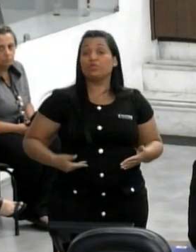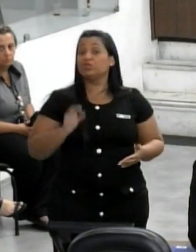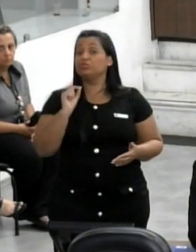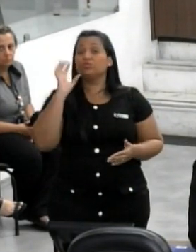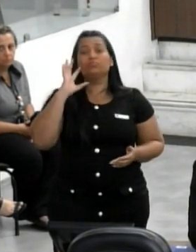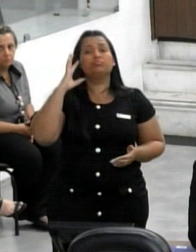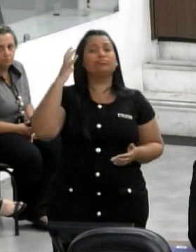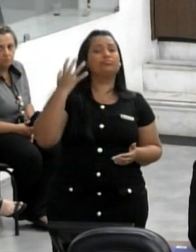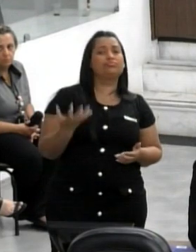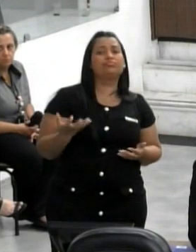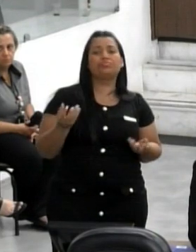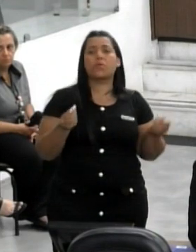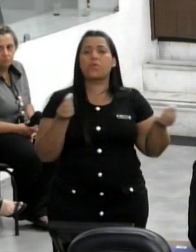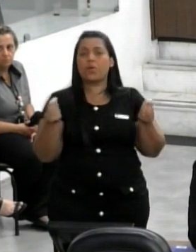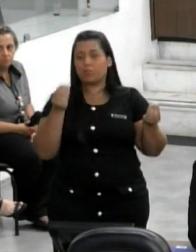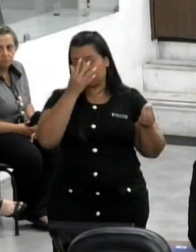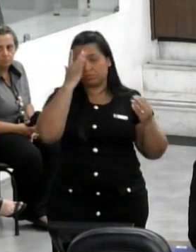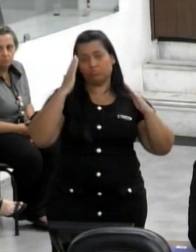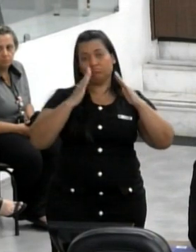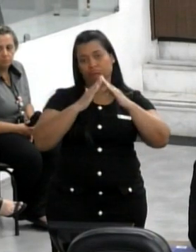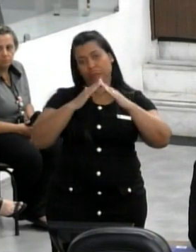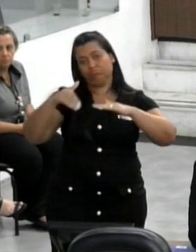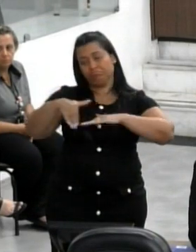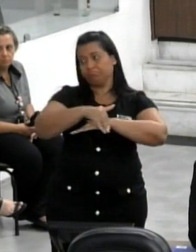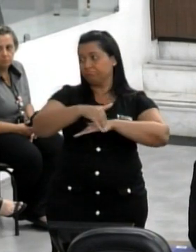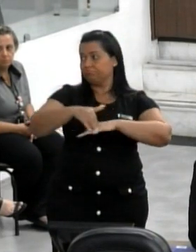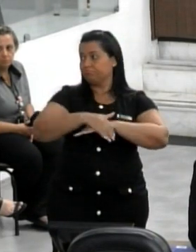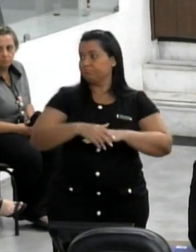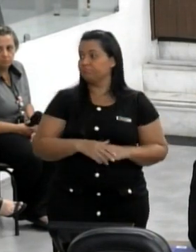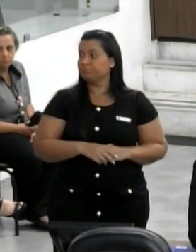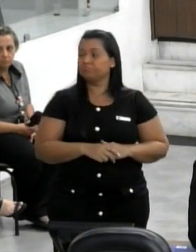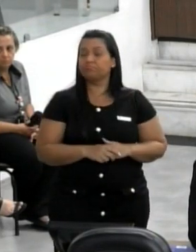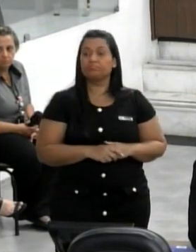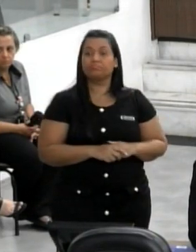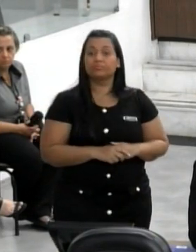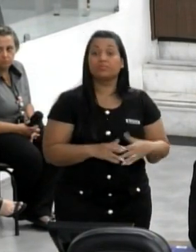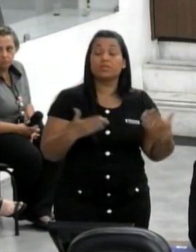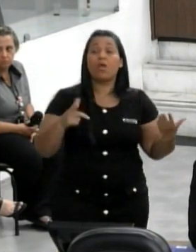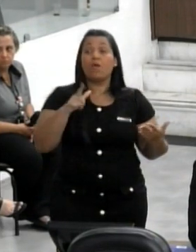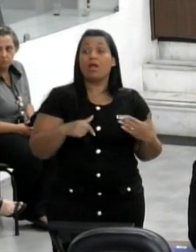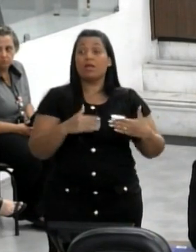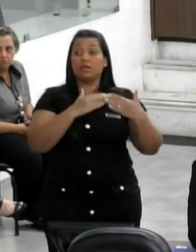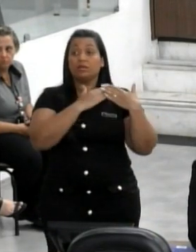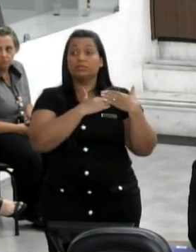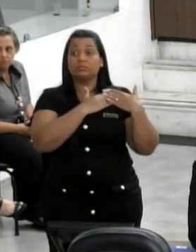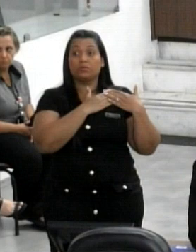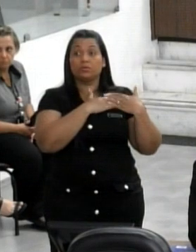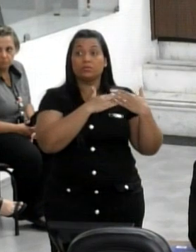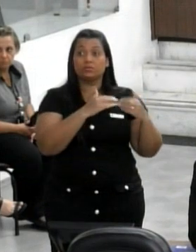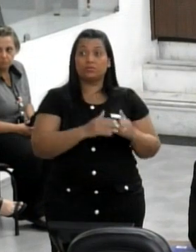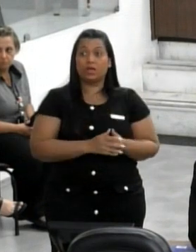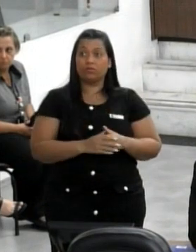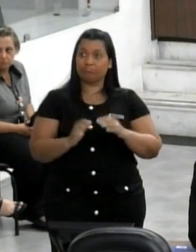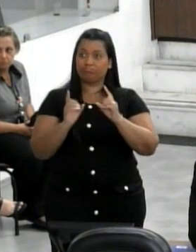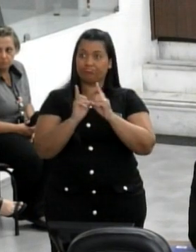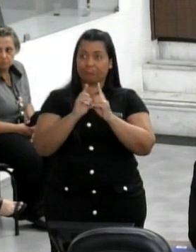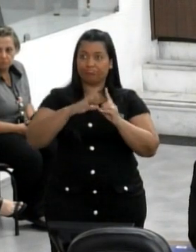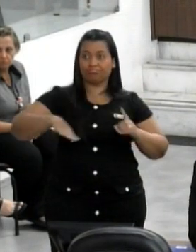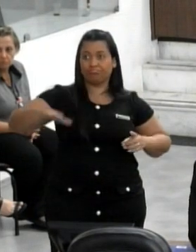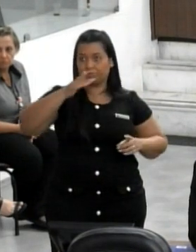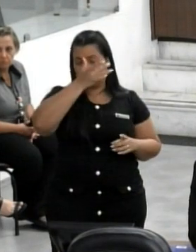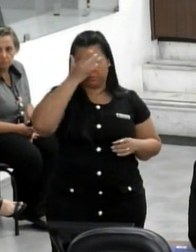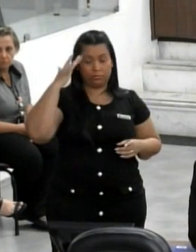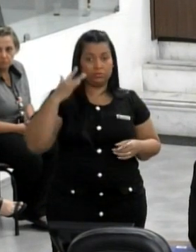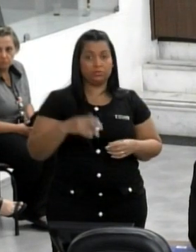resolver a situação dos moradores de rua. Então ele está responsável em diminuir, em atender as pessoas da Cracolândia,